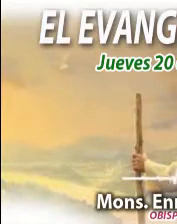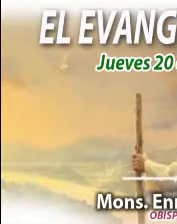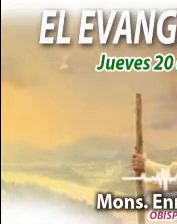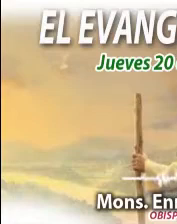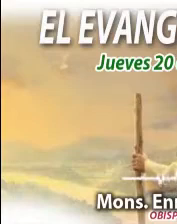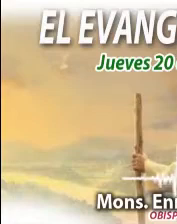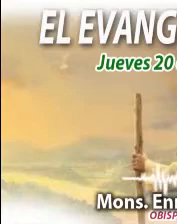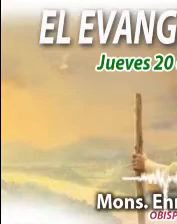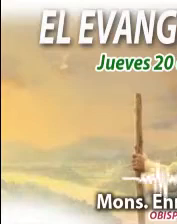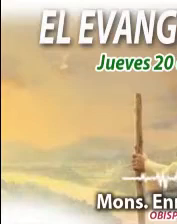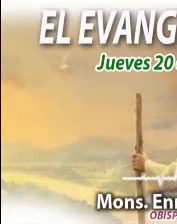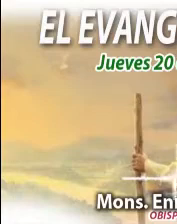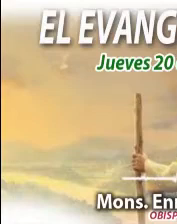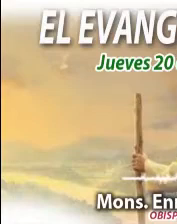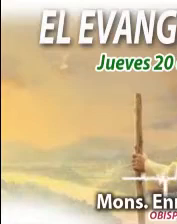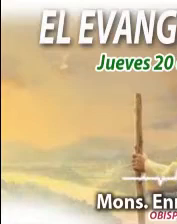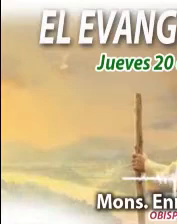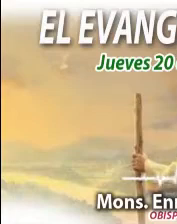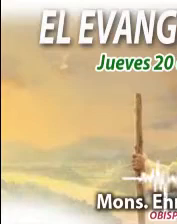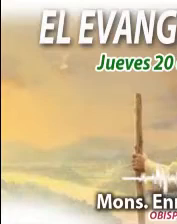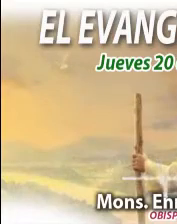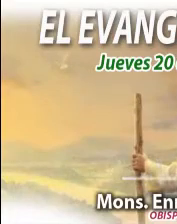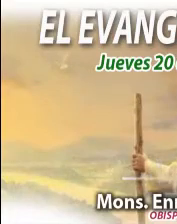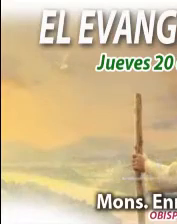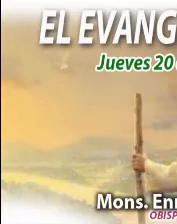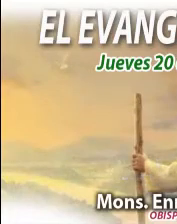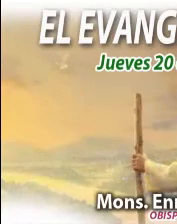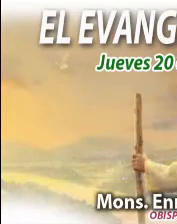Señor con Monseñor Enrique Díaz. Yo estoy contigo.